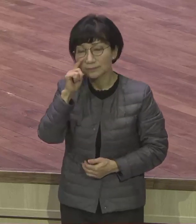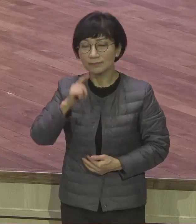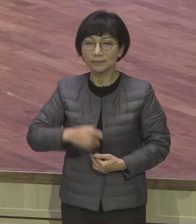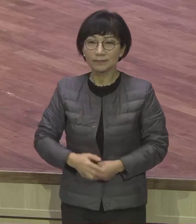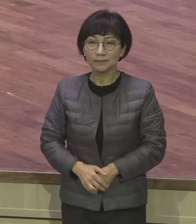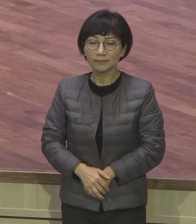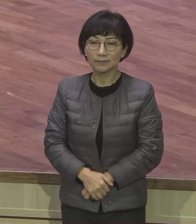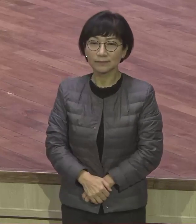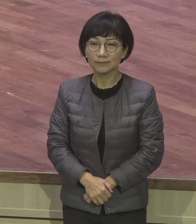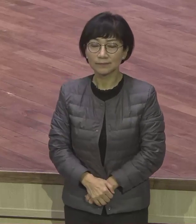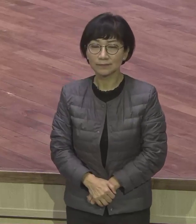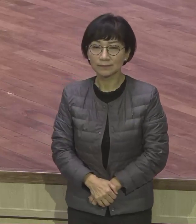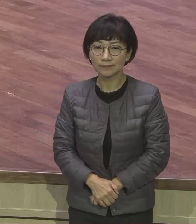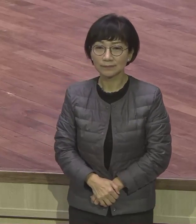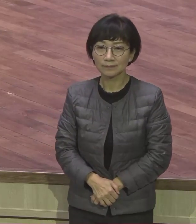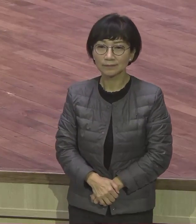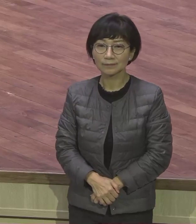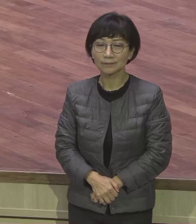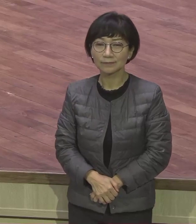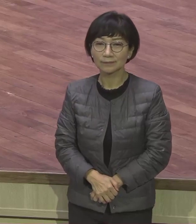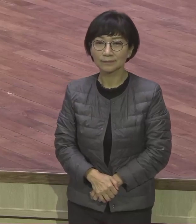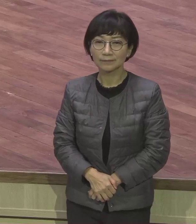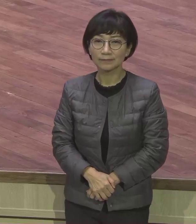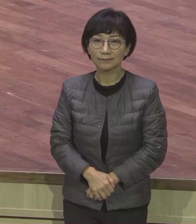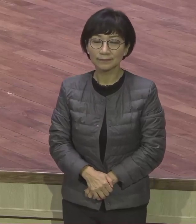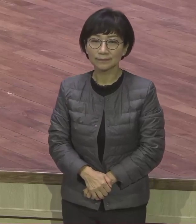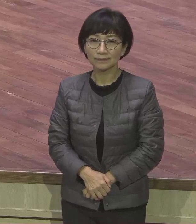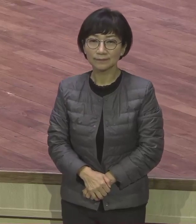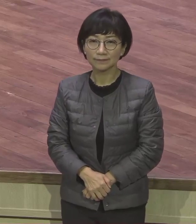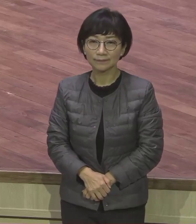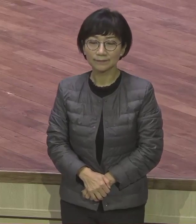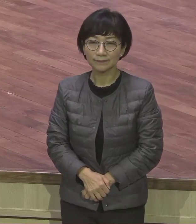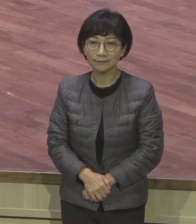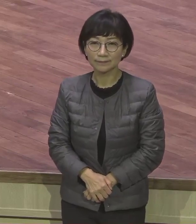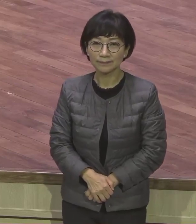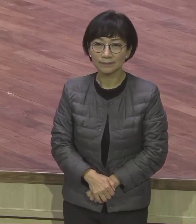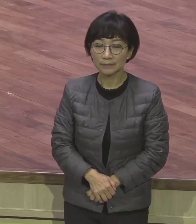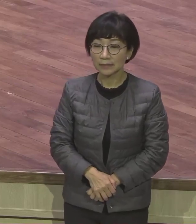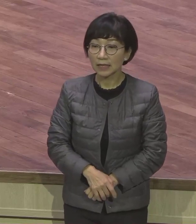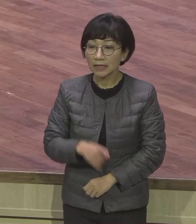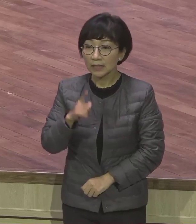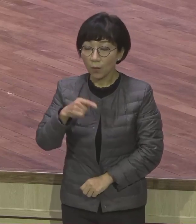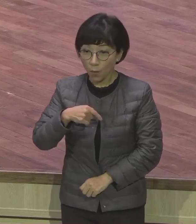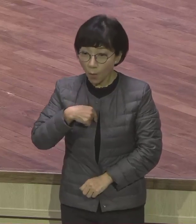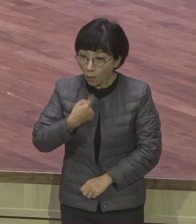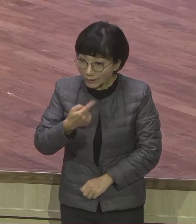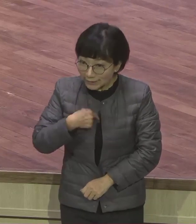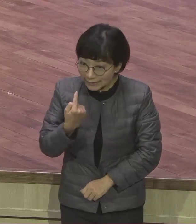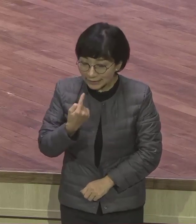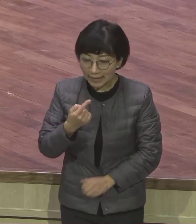혼자 하나님 앞에 묵상하는 여기에 여기에 놀라운 각인이 되어집니다